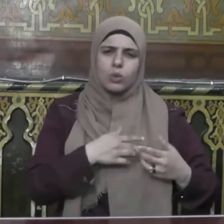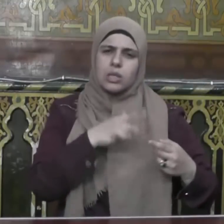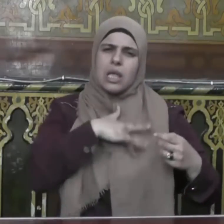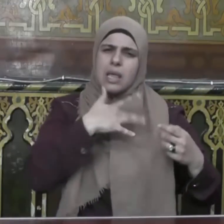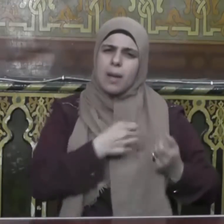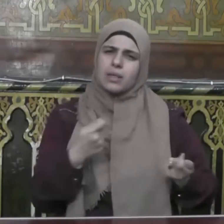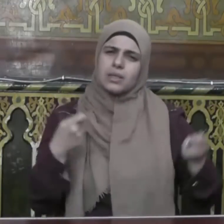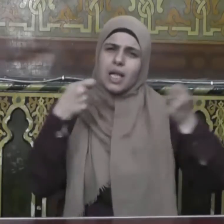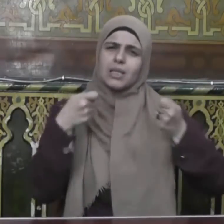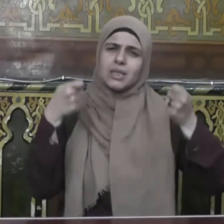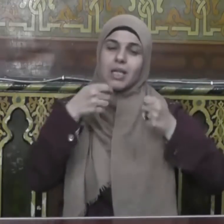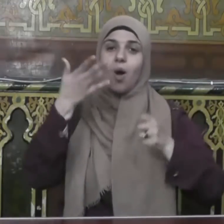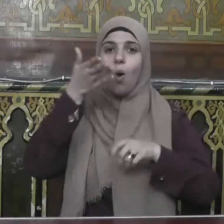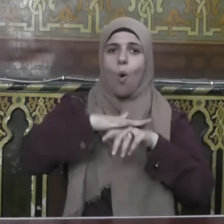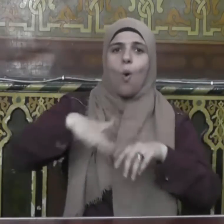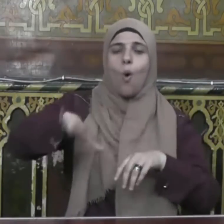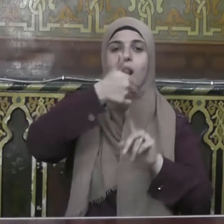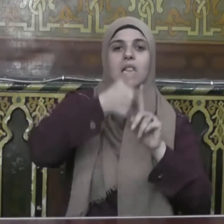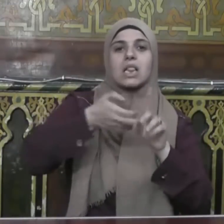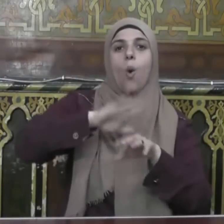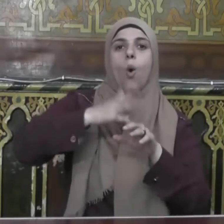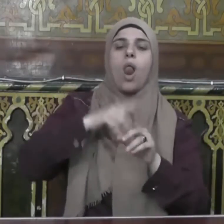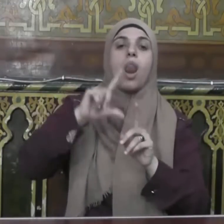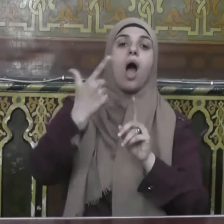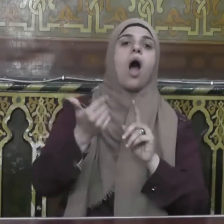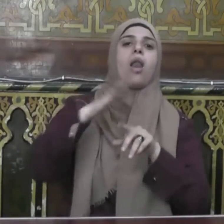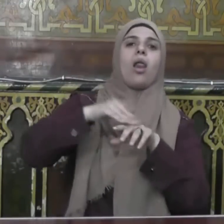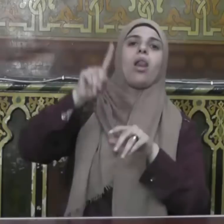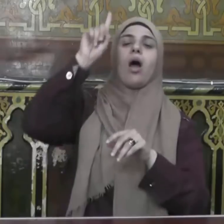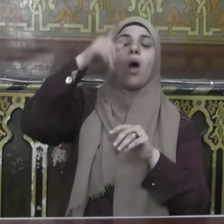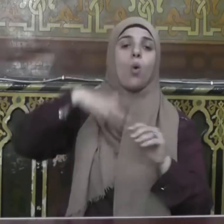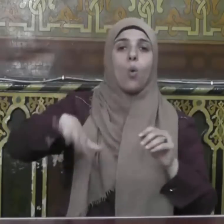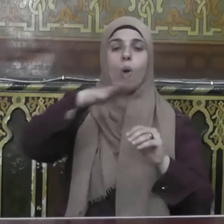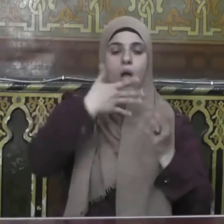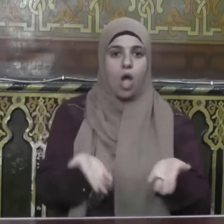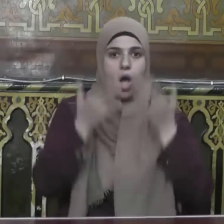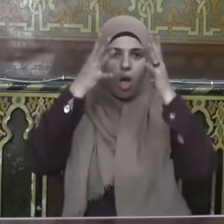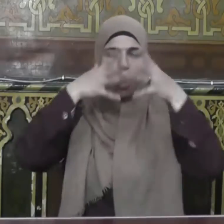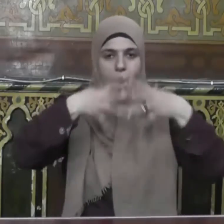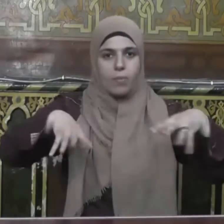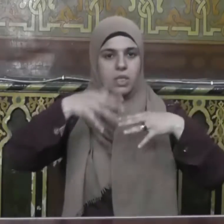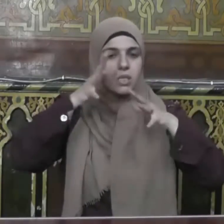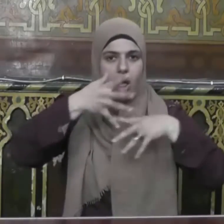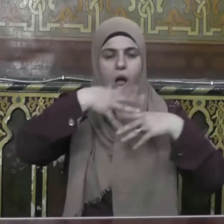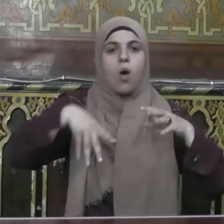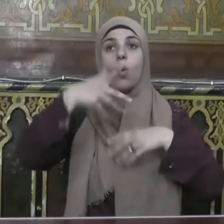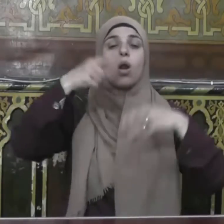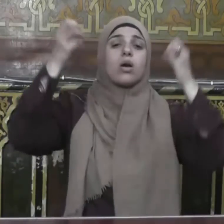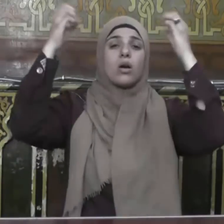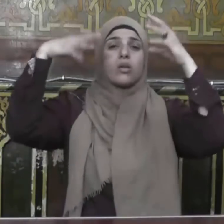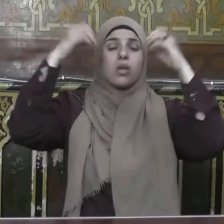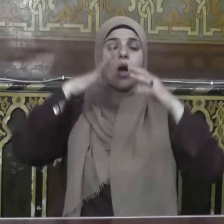وعلى ربهم يتوكلون الذين يقيمون الصلاة ومما رزقناهم ينفقون